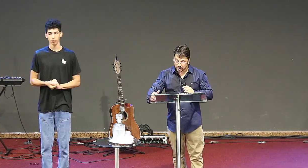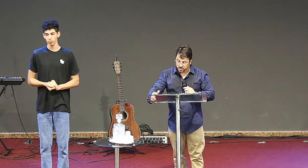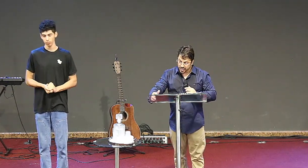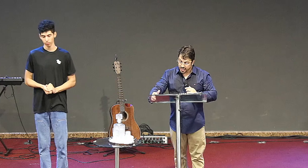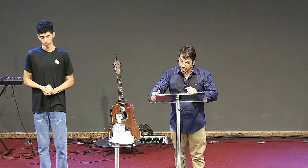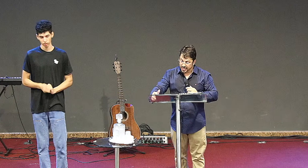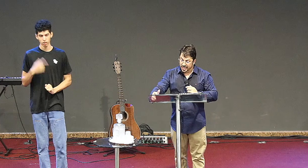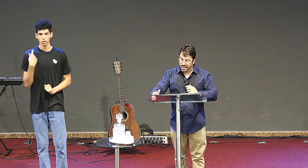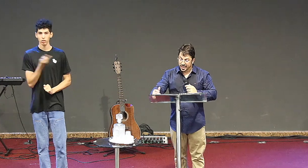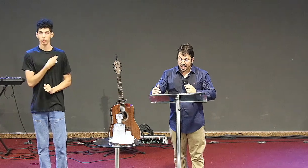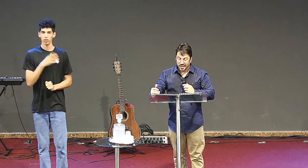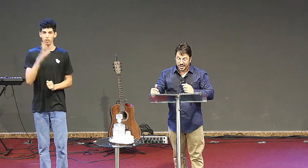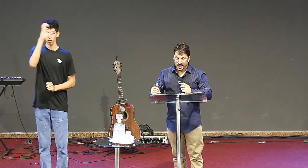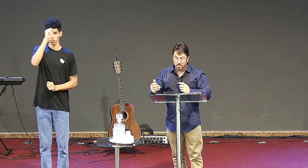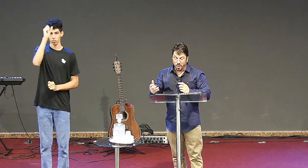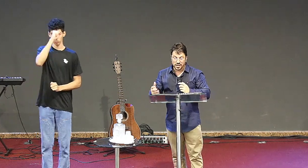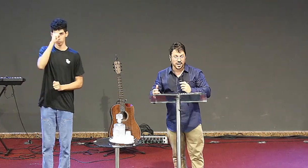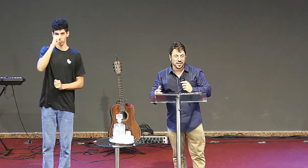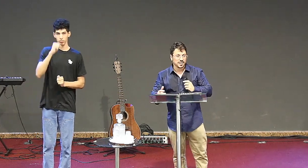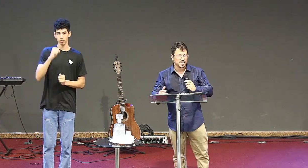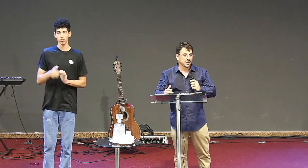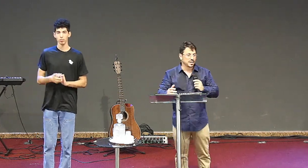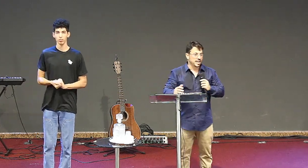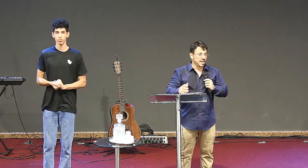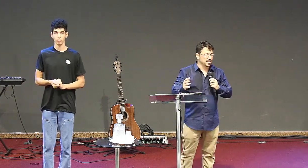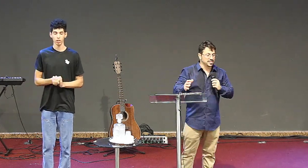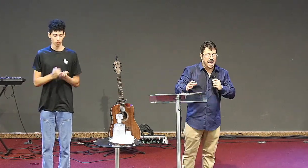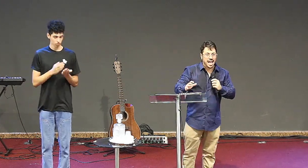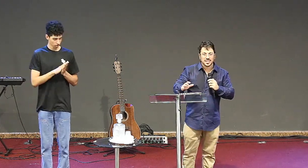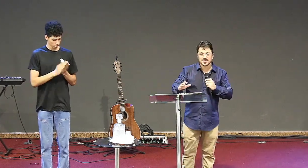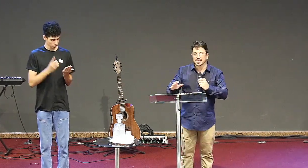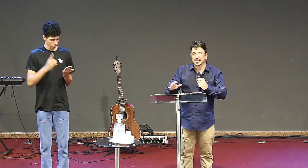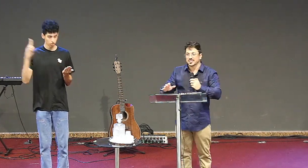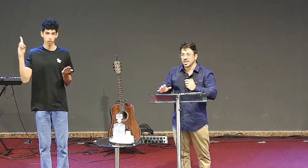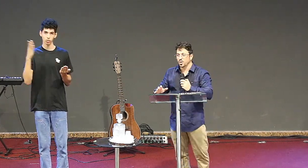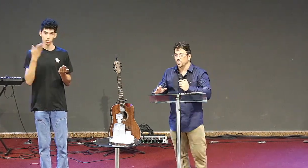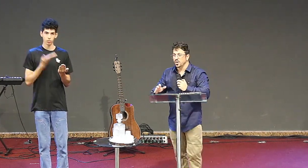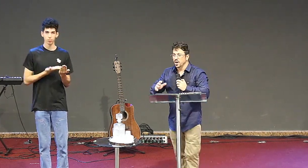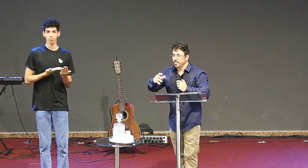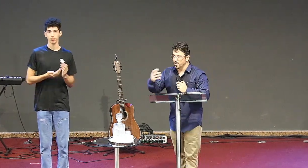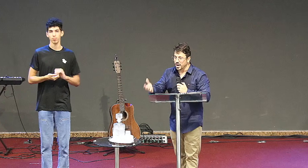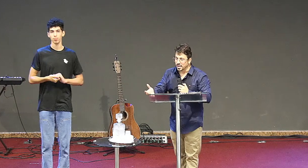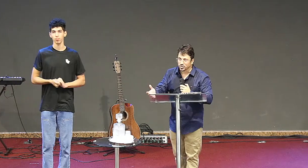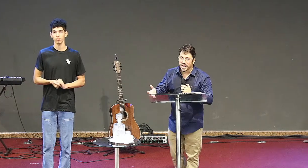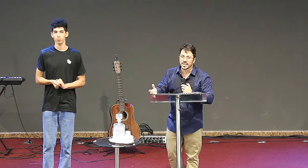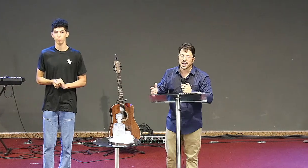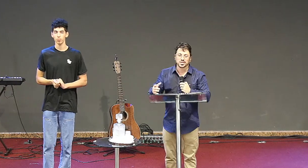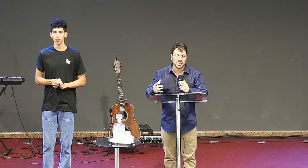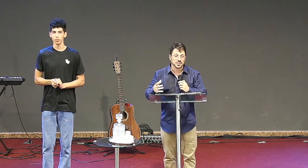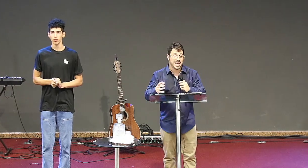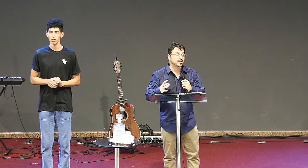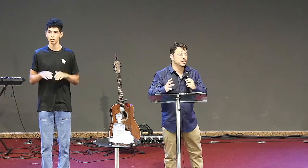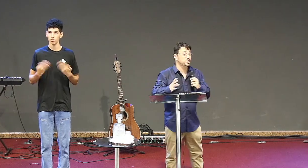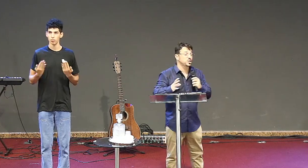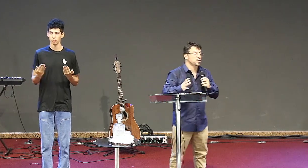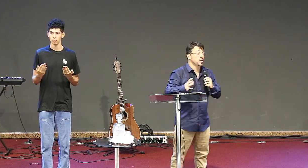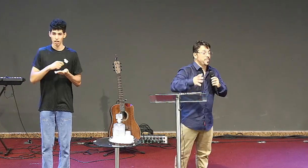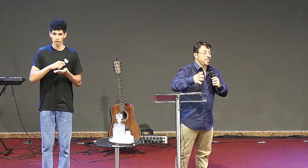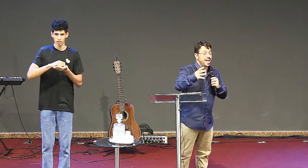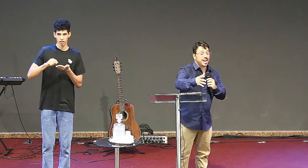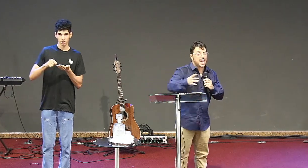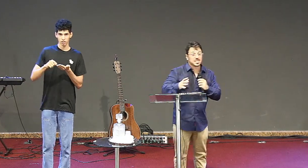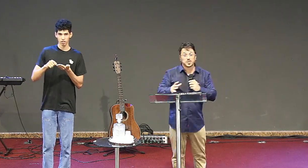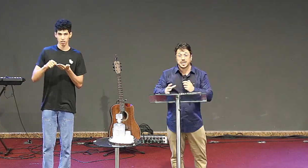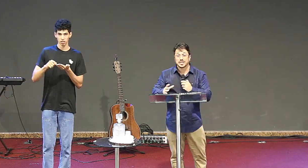irmãos, e embora essas cartas, elas sejam para o anjo da igreja, em certo sentido,